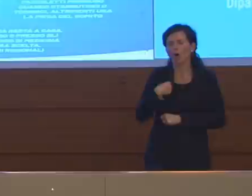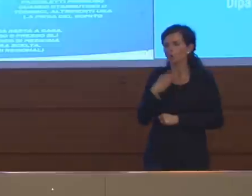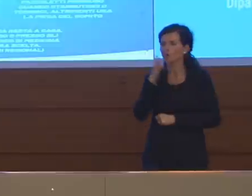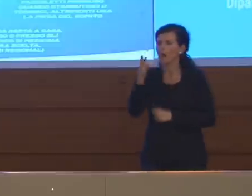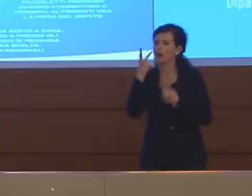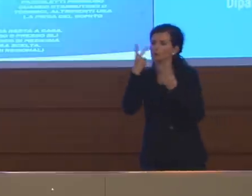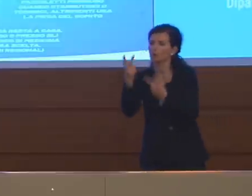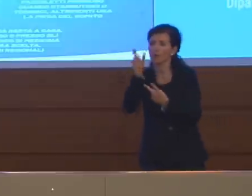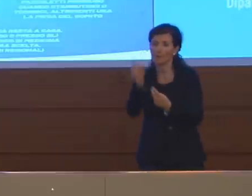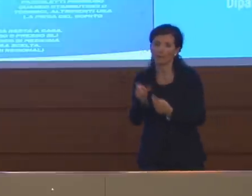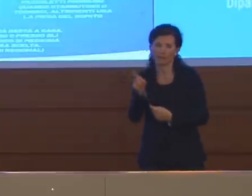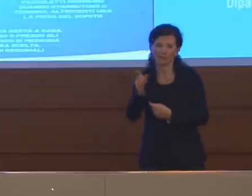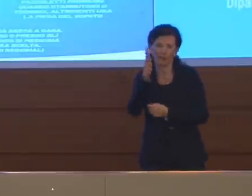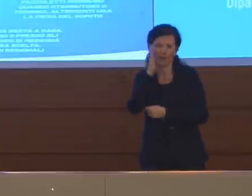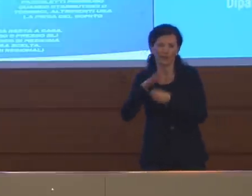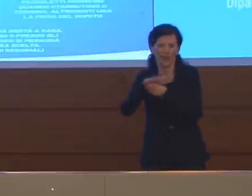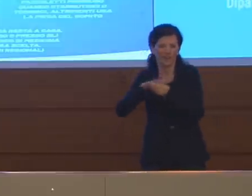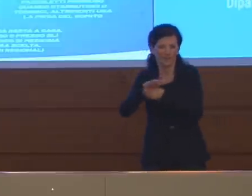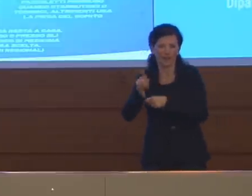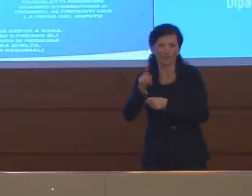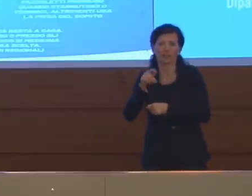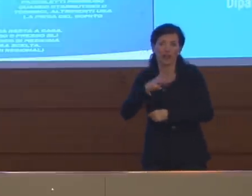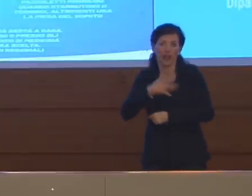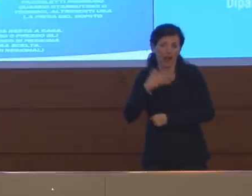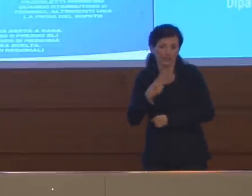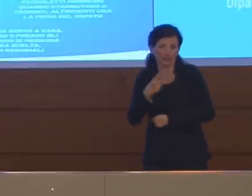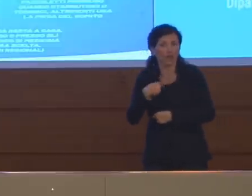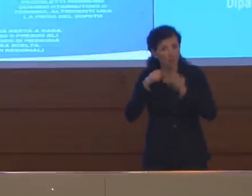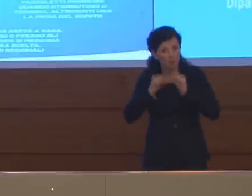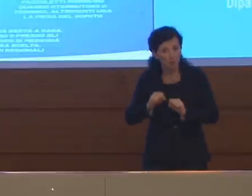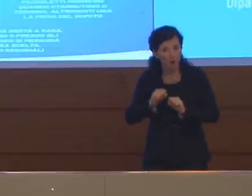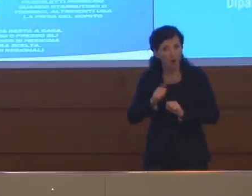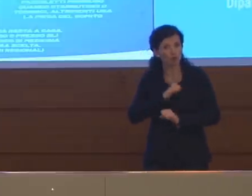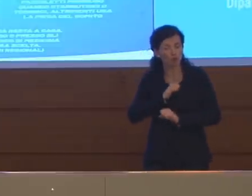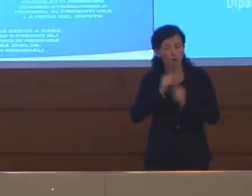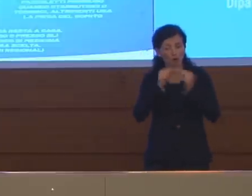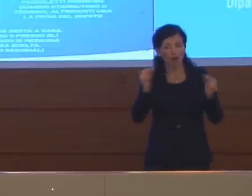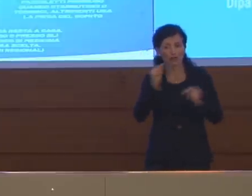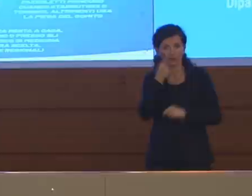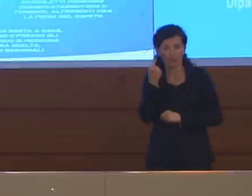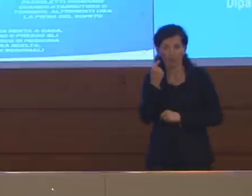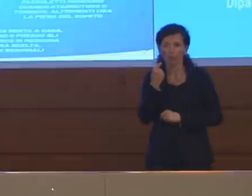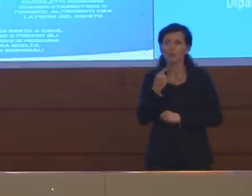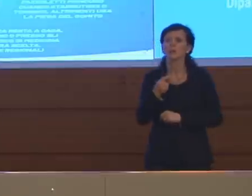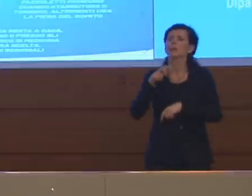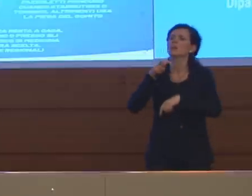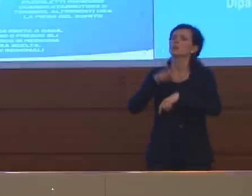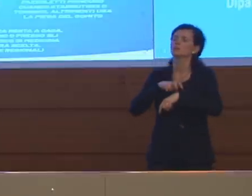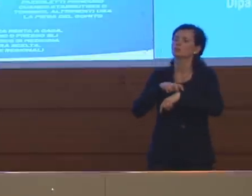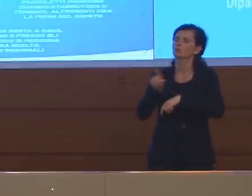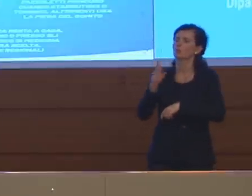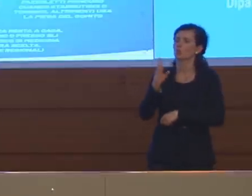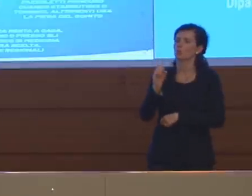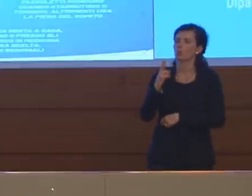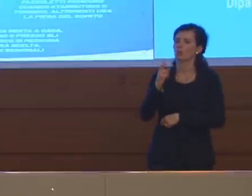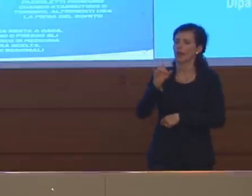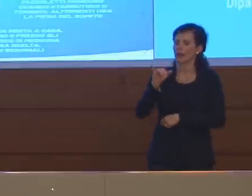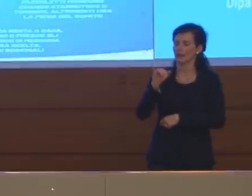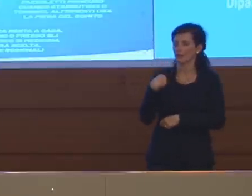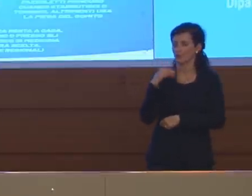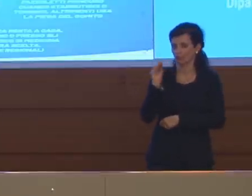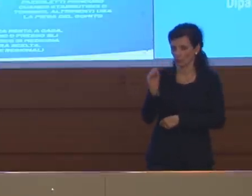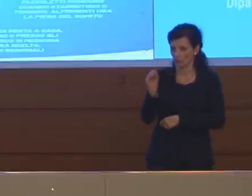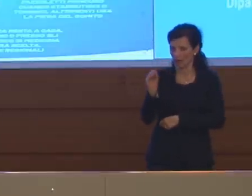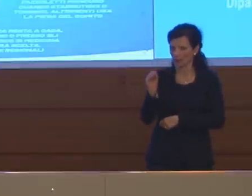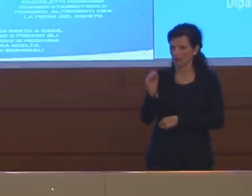anche anziana? poi al professor, al dottor Borrelli, così le esaurisco tutte e due, dottor Borrelli le faccio, le rifaccio